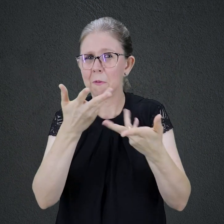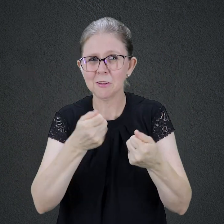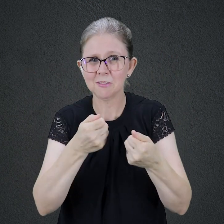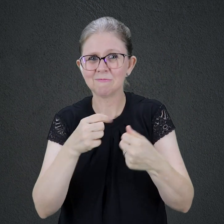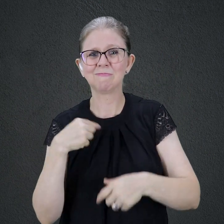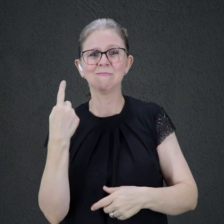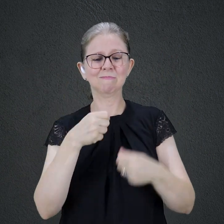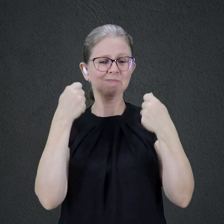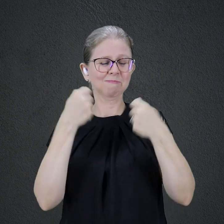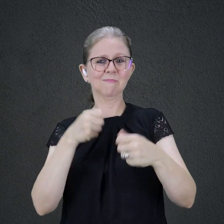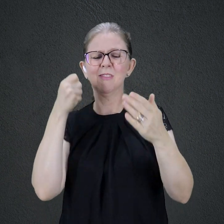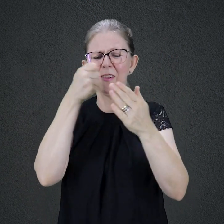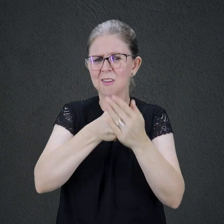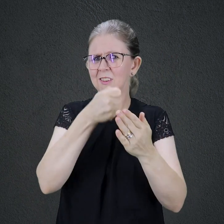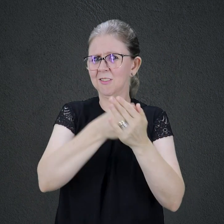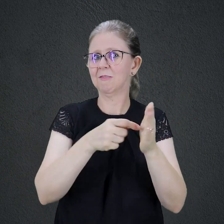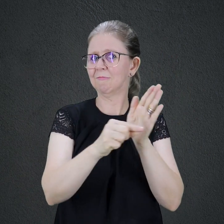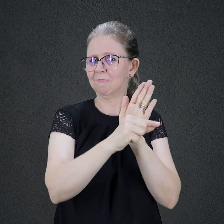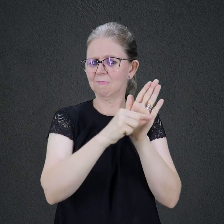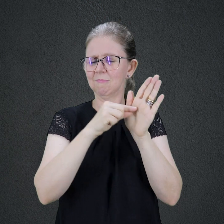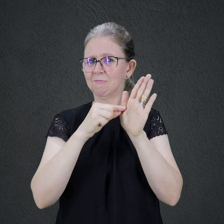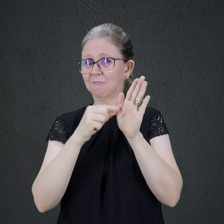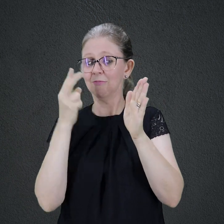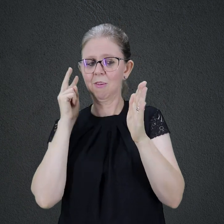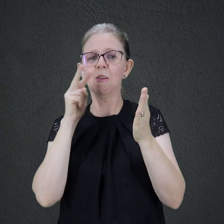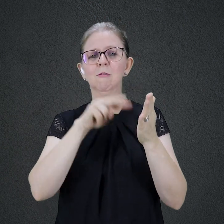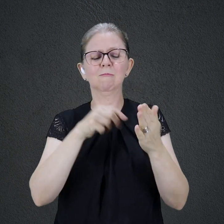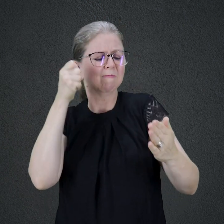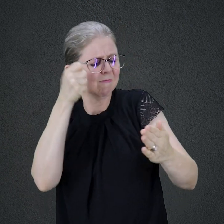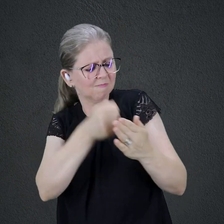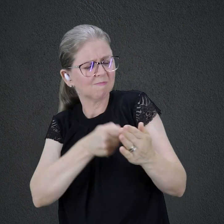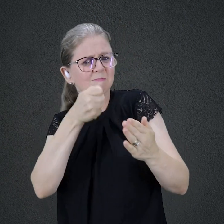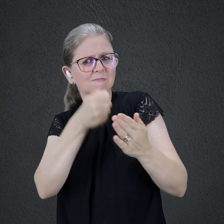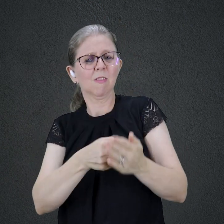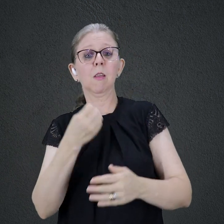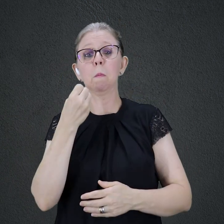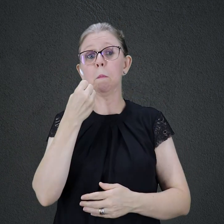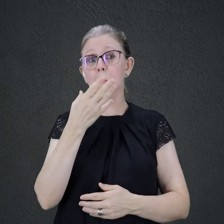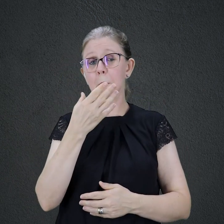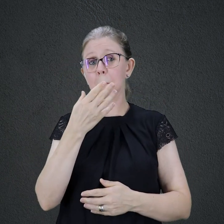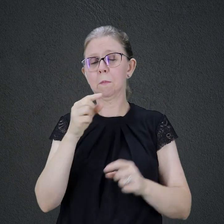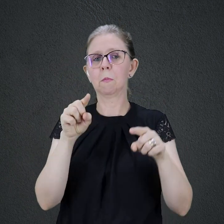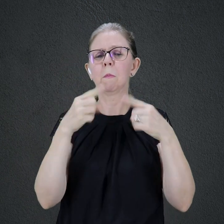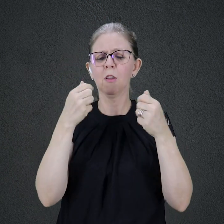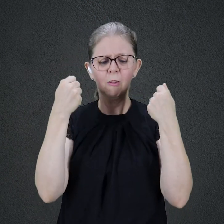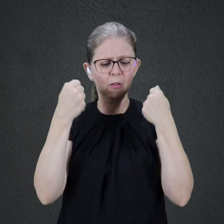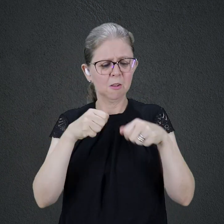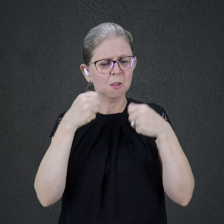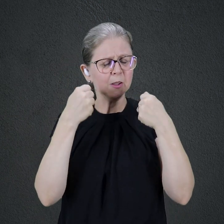destaque. Determinação é bom, mas só com Jesus atingimos o alvo. Você